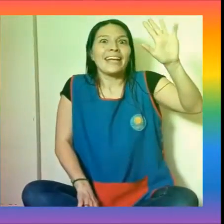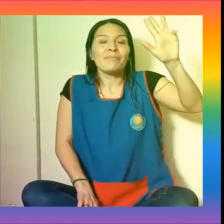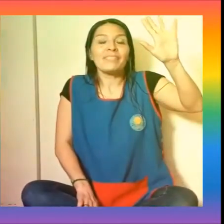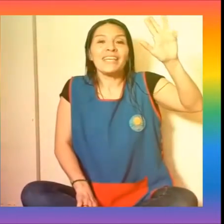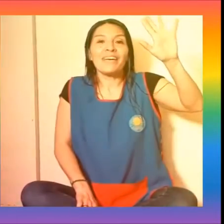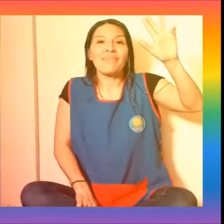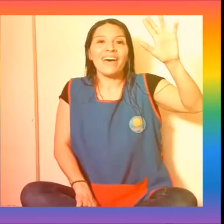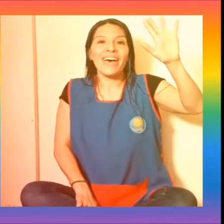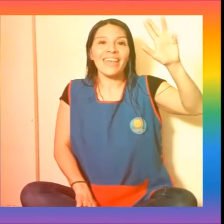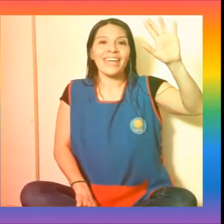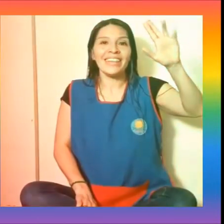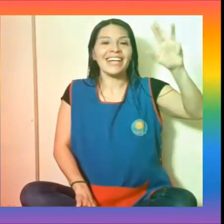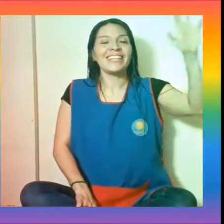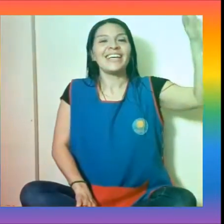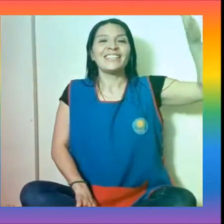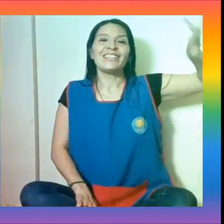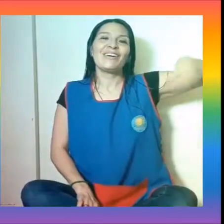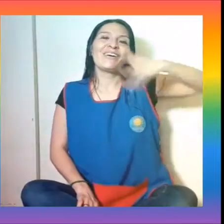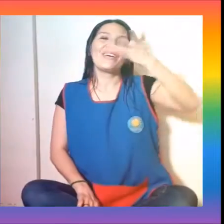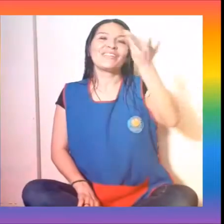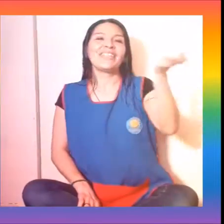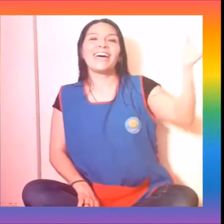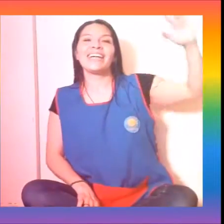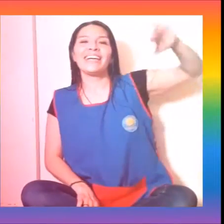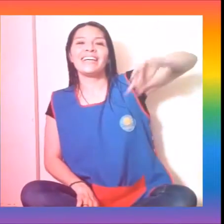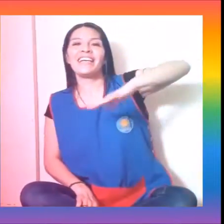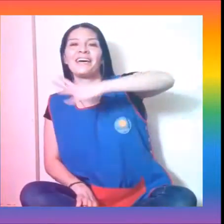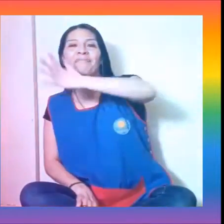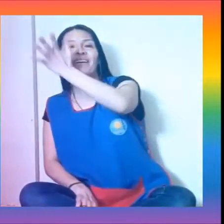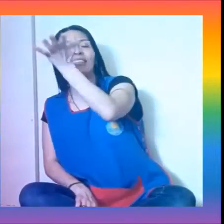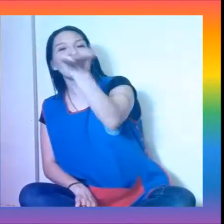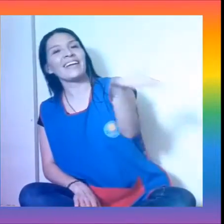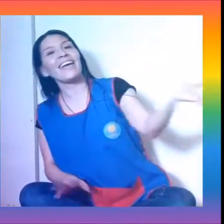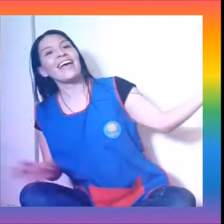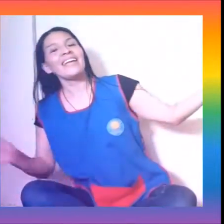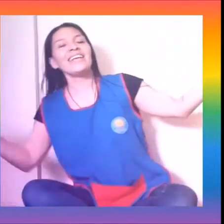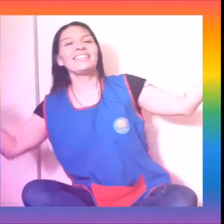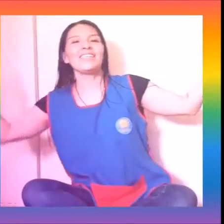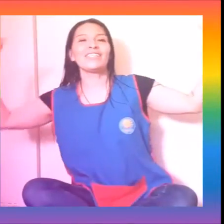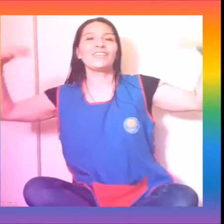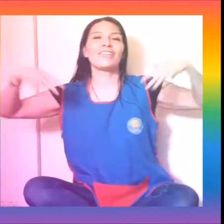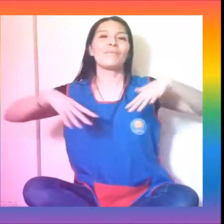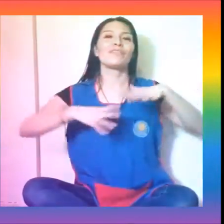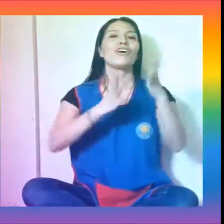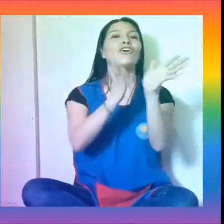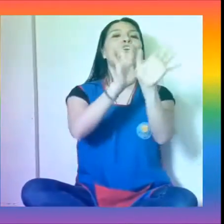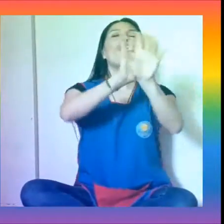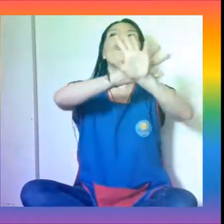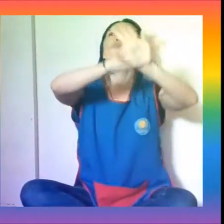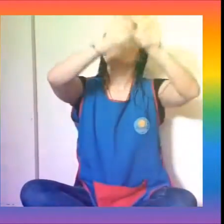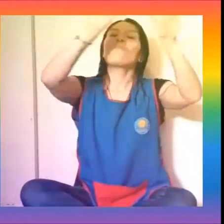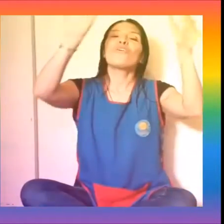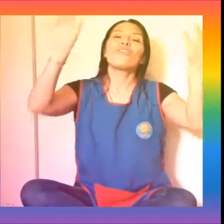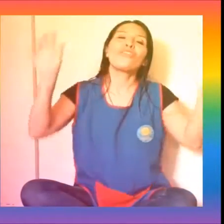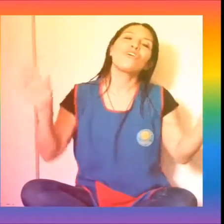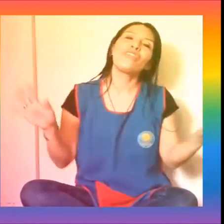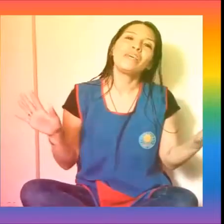hámster va detrás, todos salen a pasear. Y así nos encontramos con un montón de